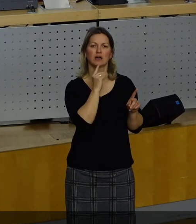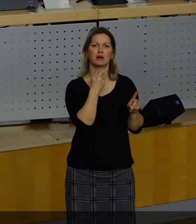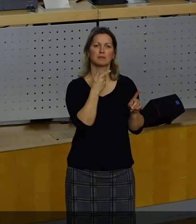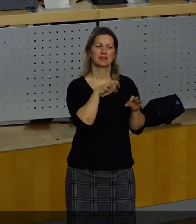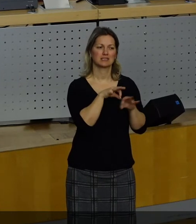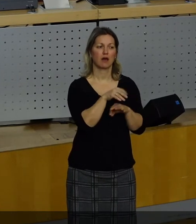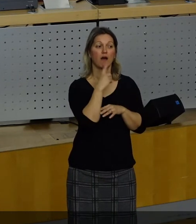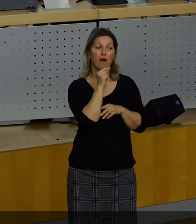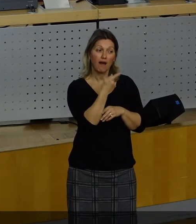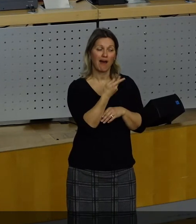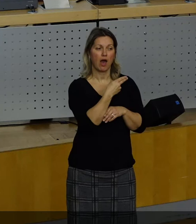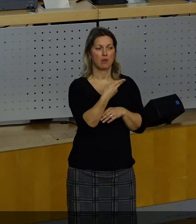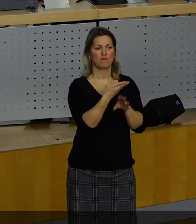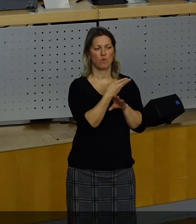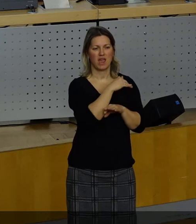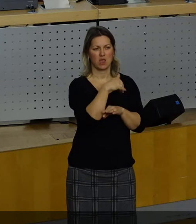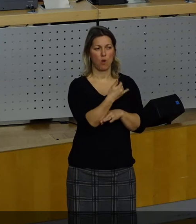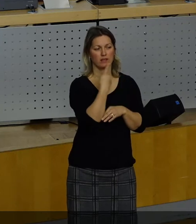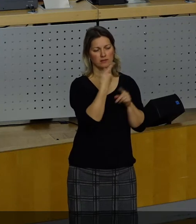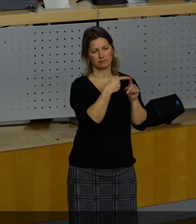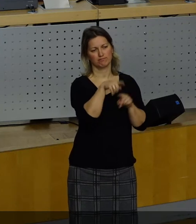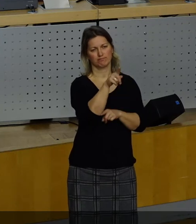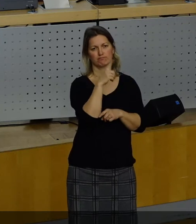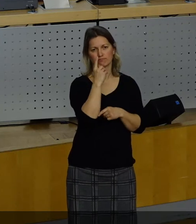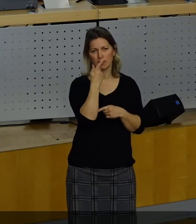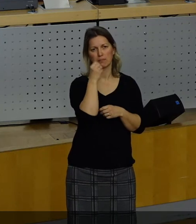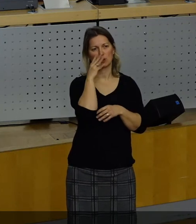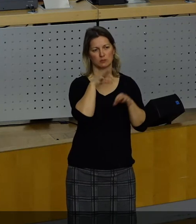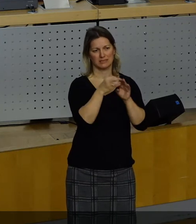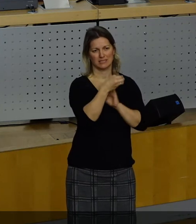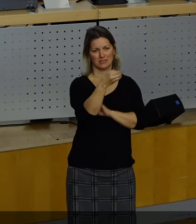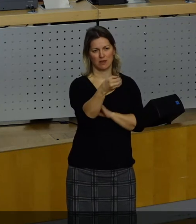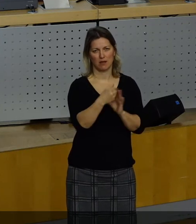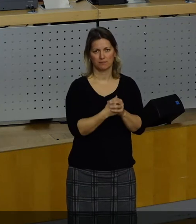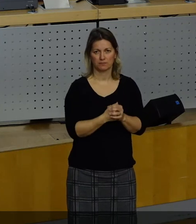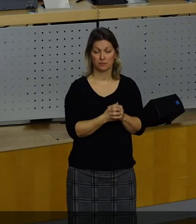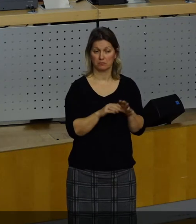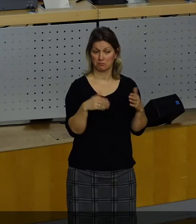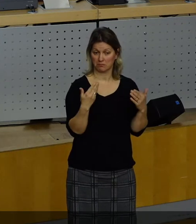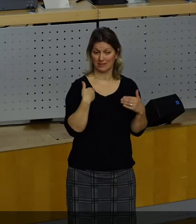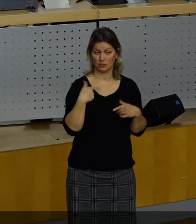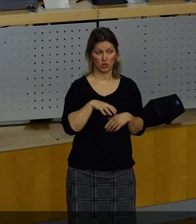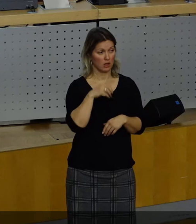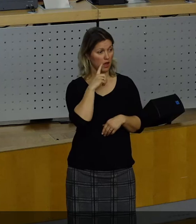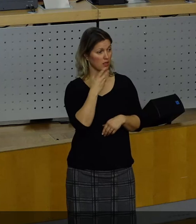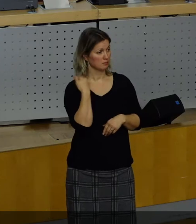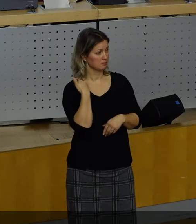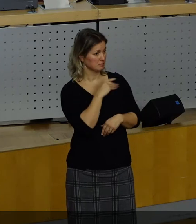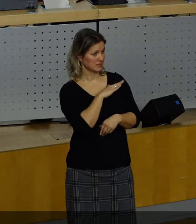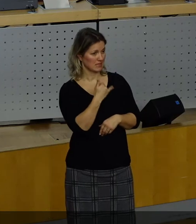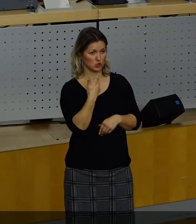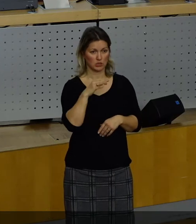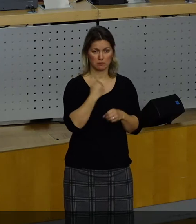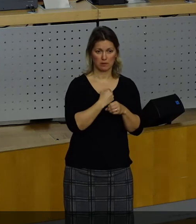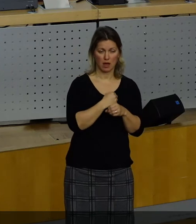Freistaates anhand wurde. Und weil es von dieser Stelle aus der Sitzung des Stadtrates noch nicht erfolgt ist, möchte ich Hartmut